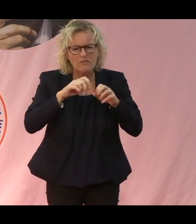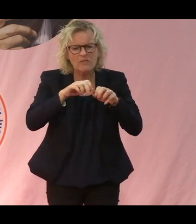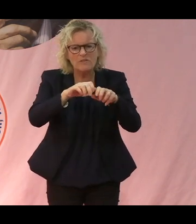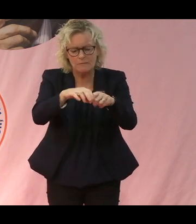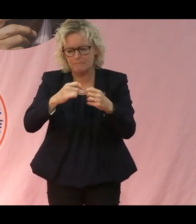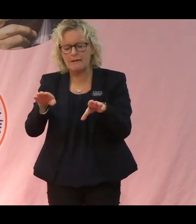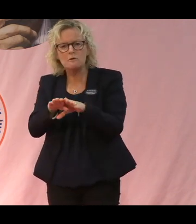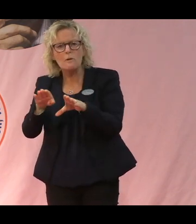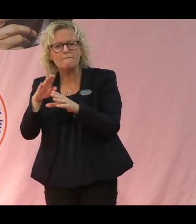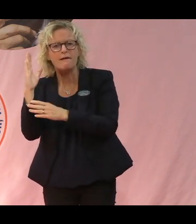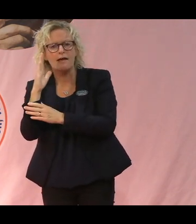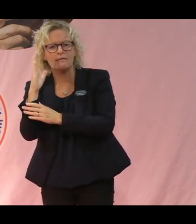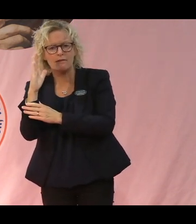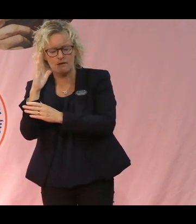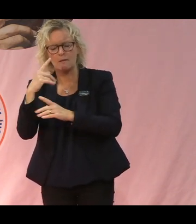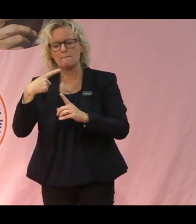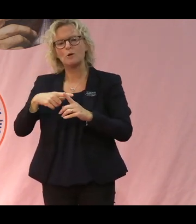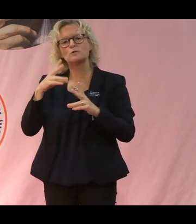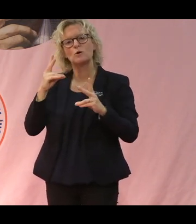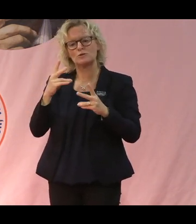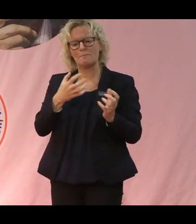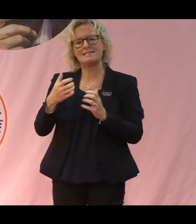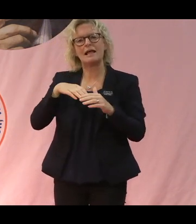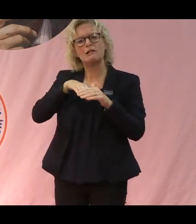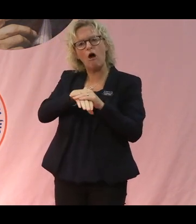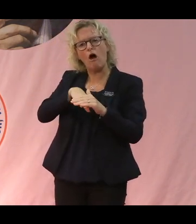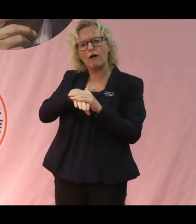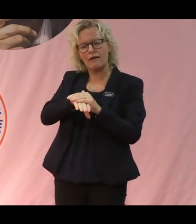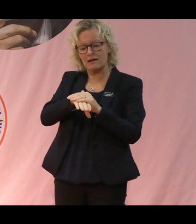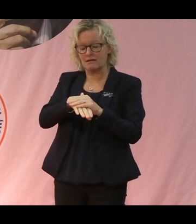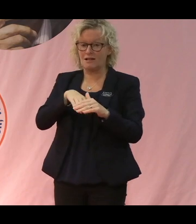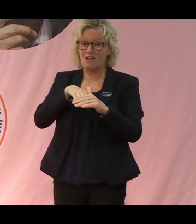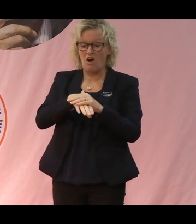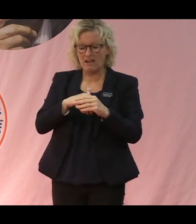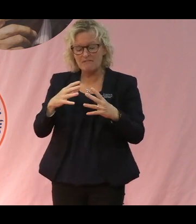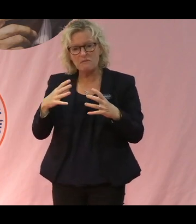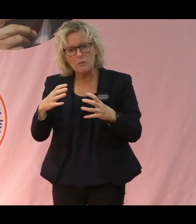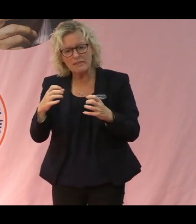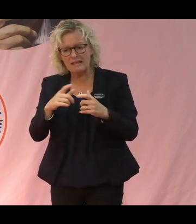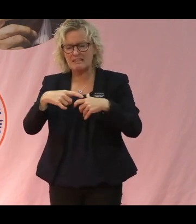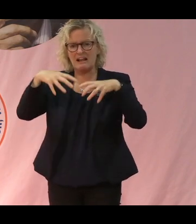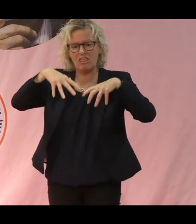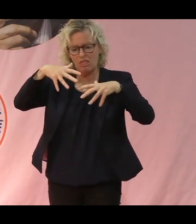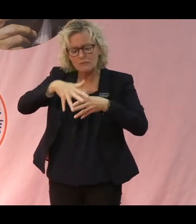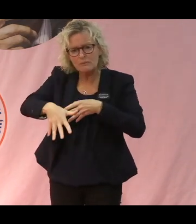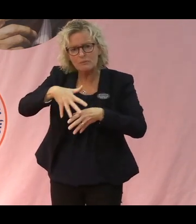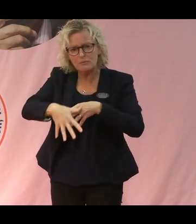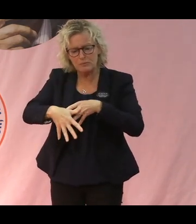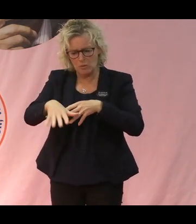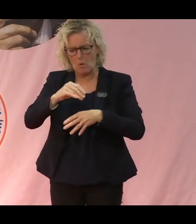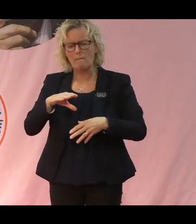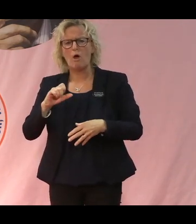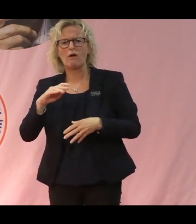och även dåliga lager som kanske inte håller torrt, eller som det regnar in i, och som